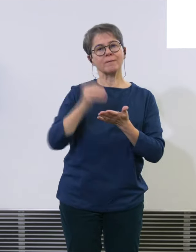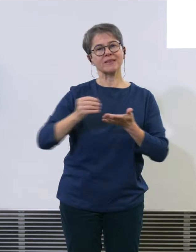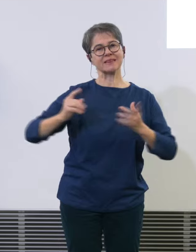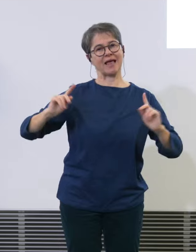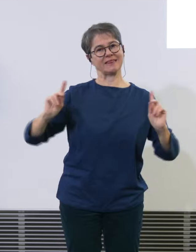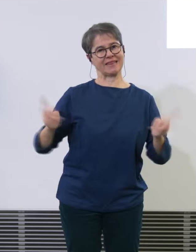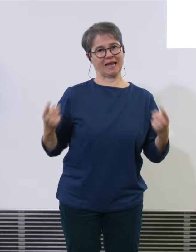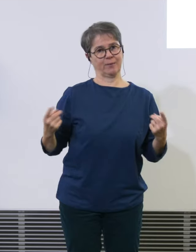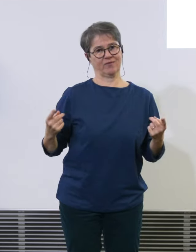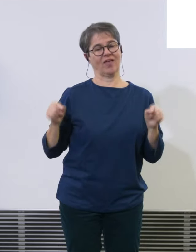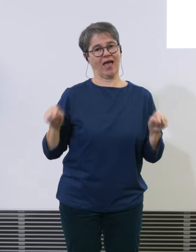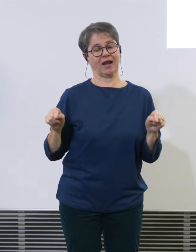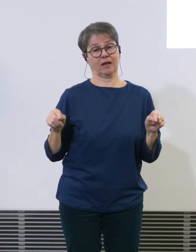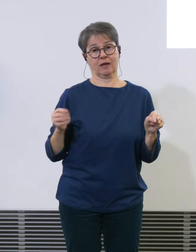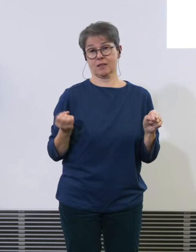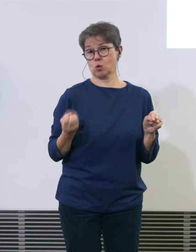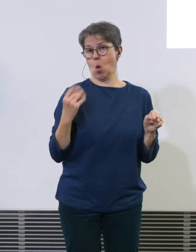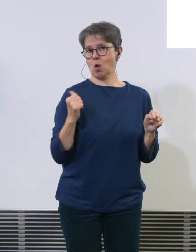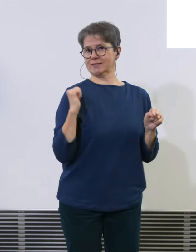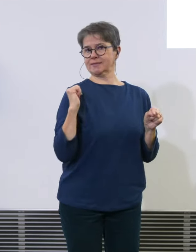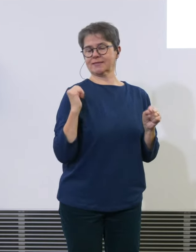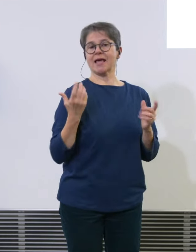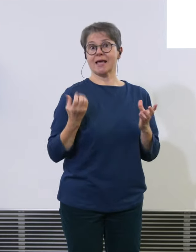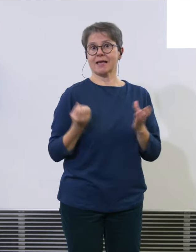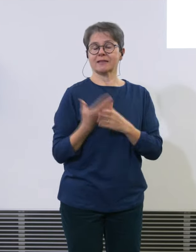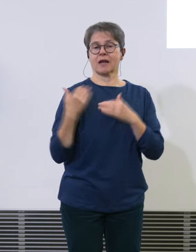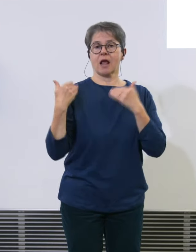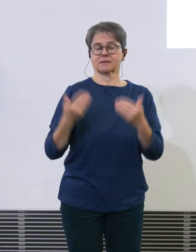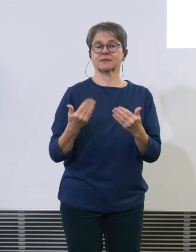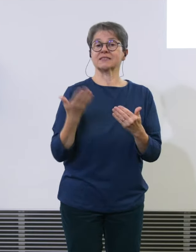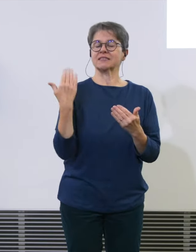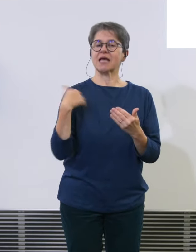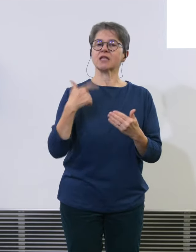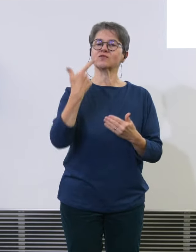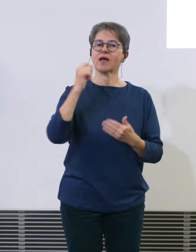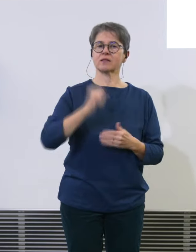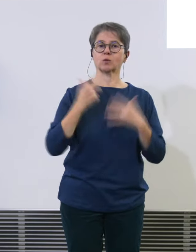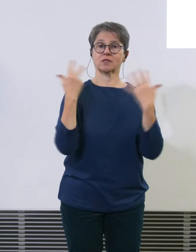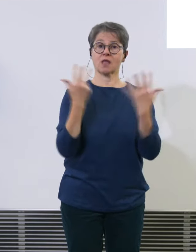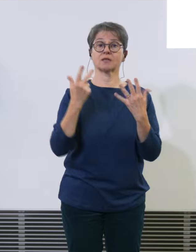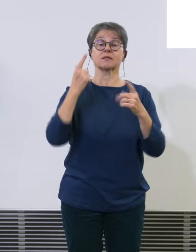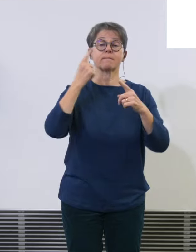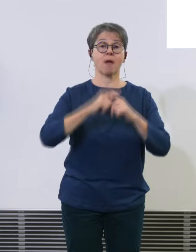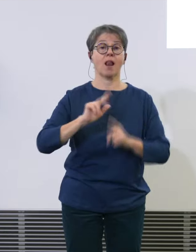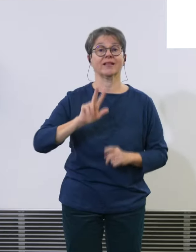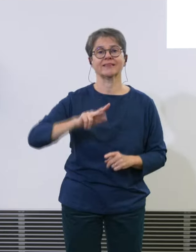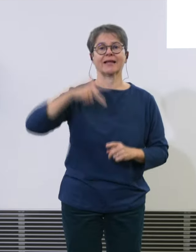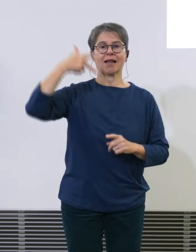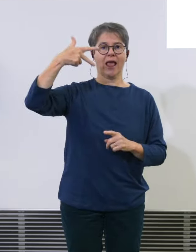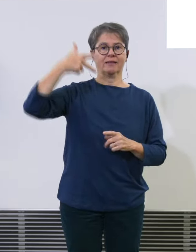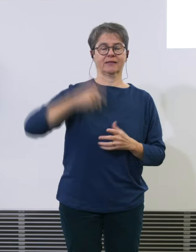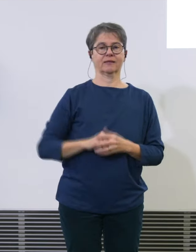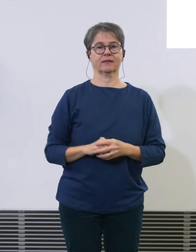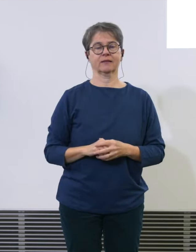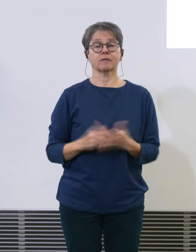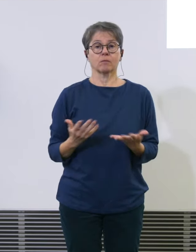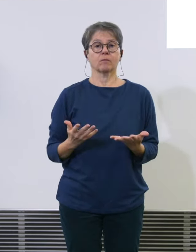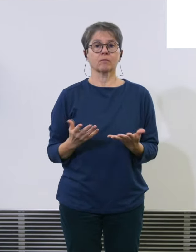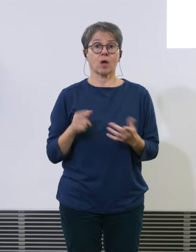neuesten Generation hat sich seit 2018 verdreifacht. Also das ist ein rechtes Mengengerüst.